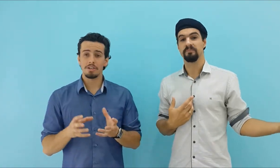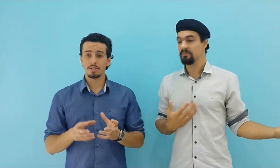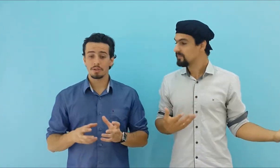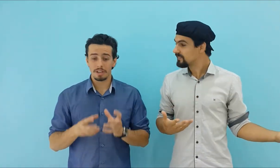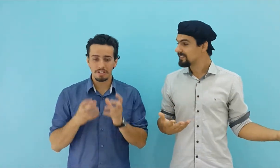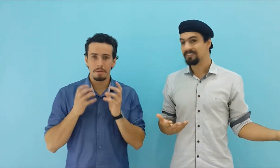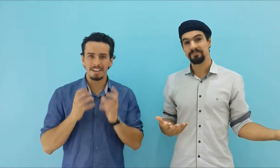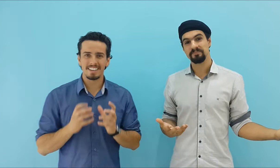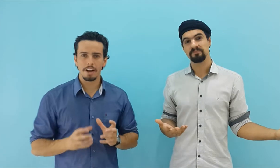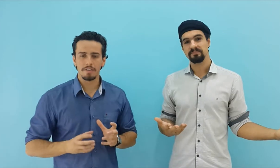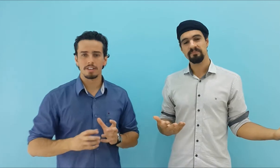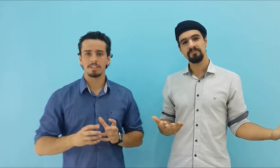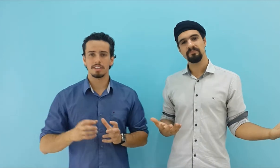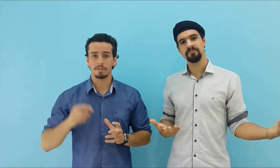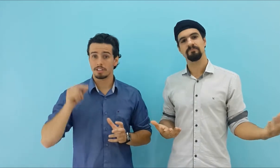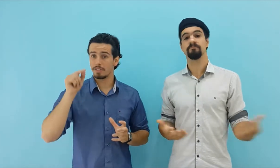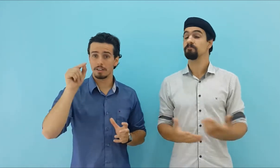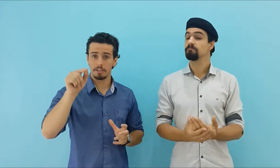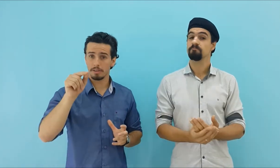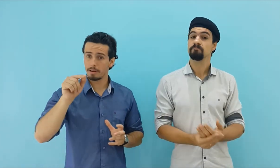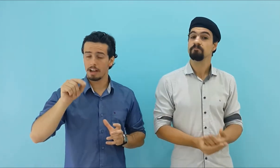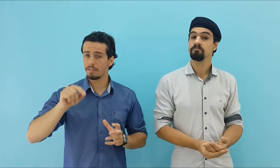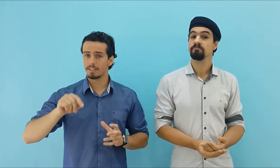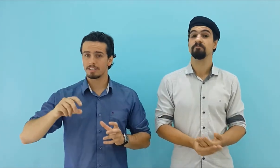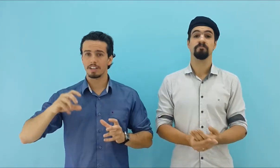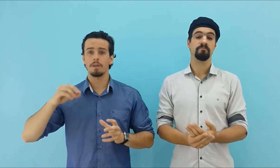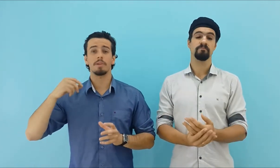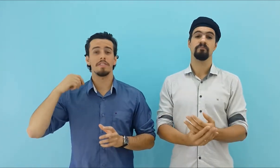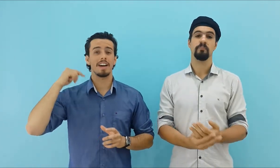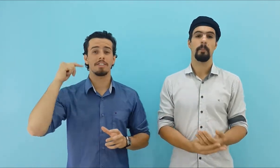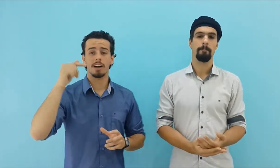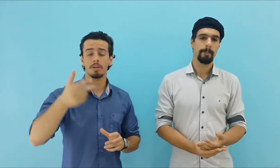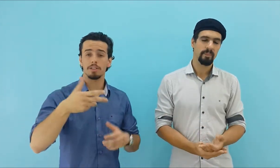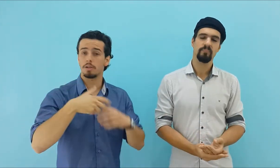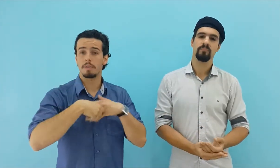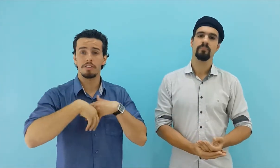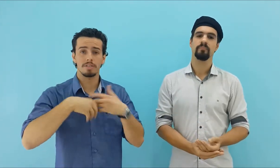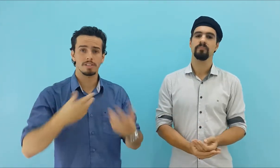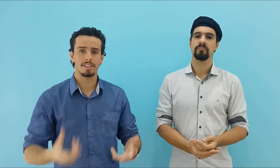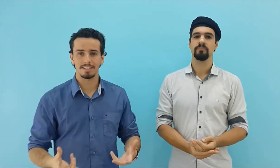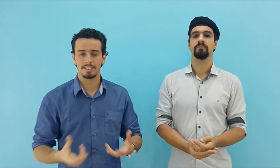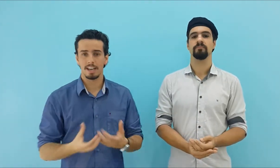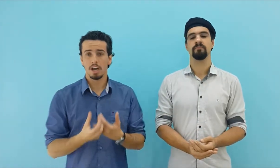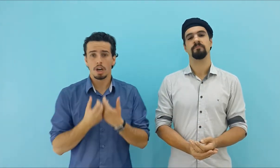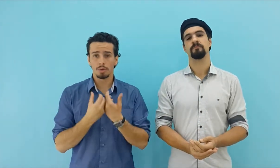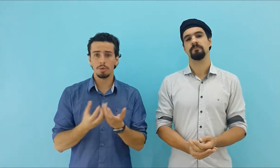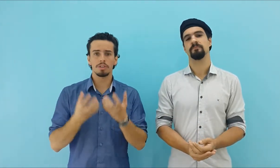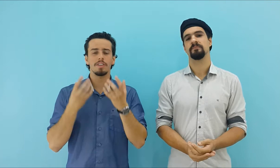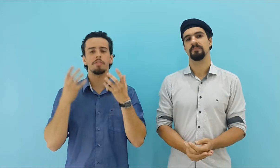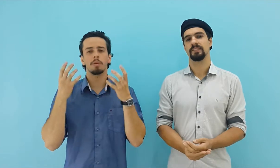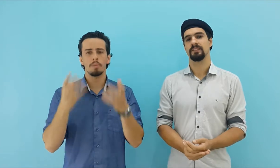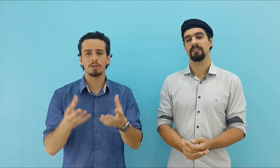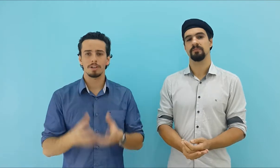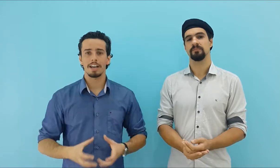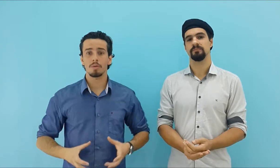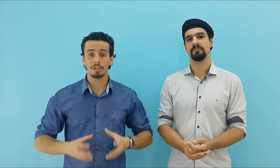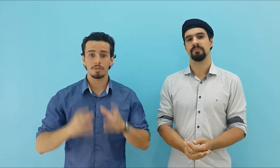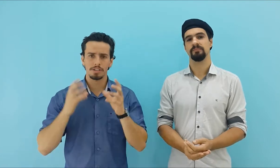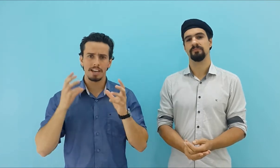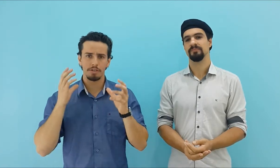disso, eu tenho a estabilidade financeira, você vai ter uma estabilidade financeira, vai poder viajar, conhecer o país que você quiser, tudo isso vai te proporcionar enquanto você